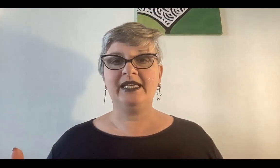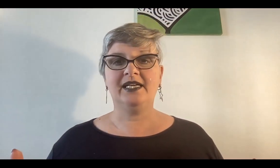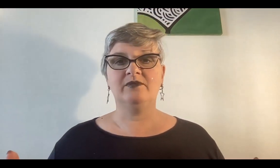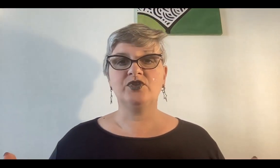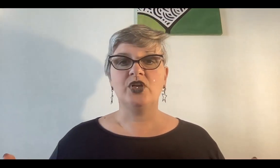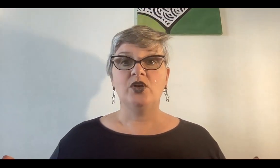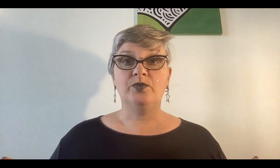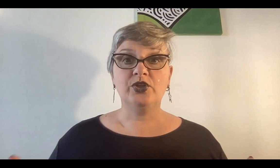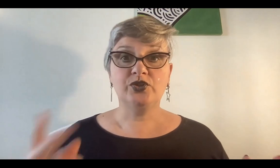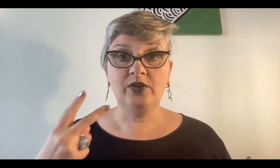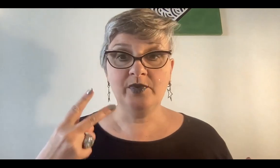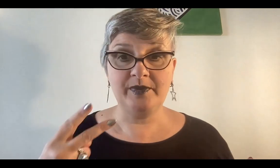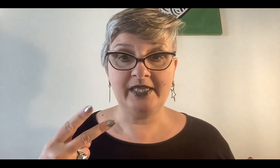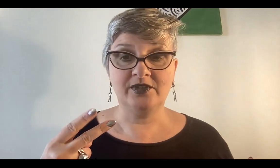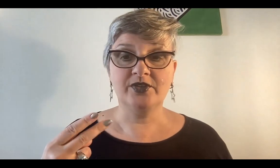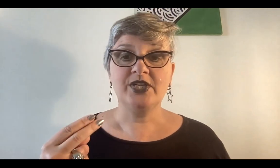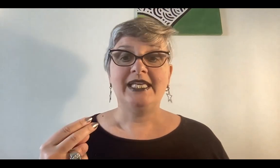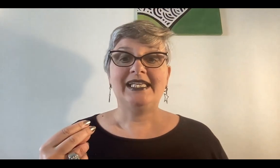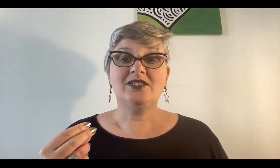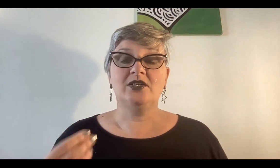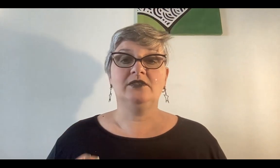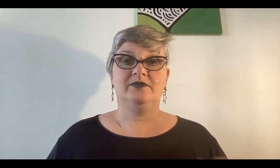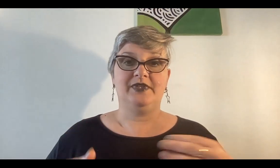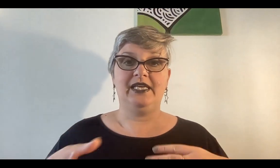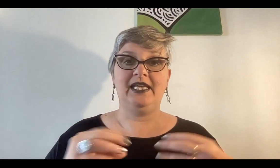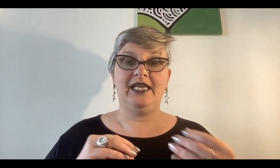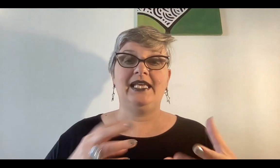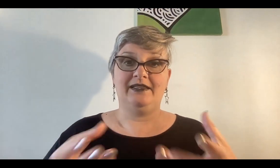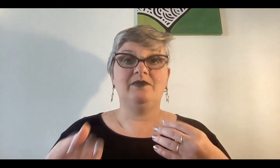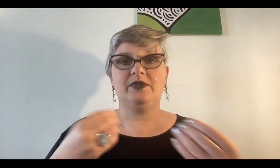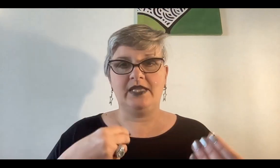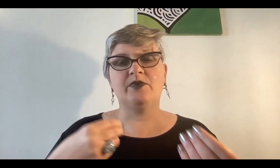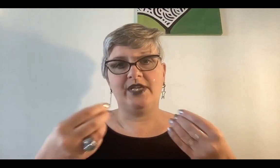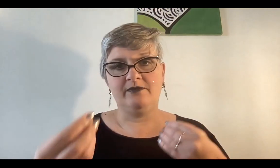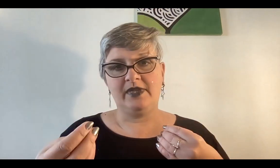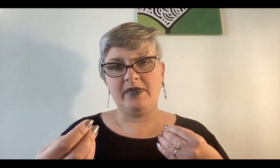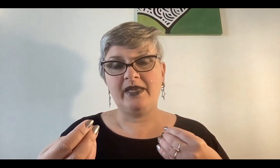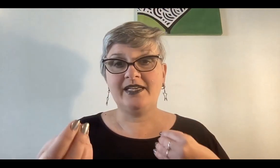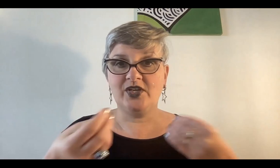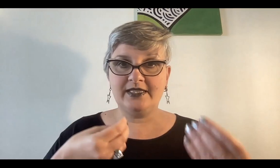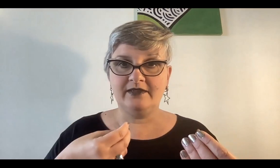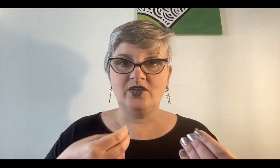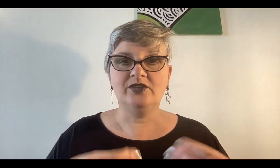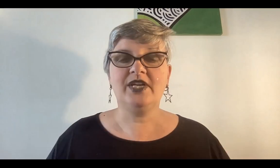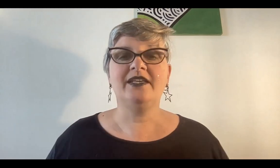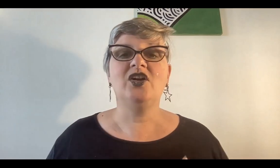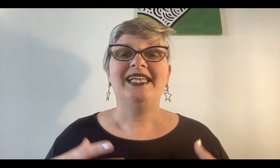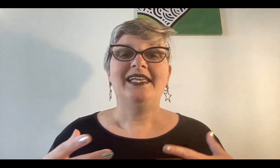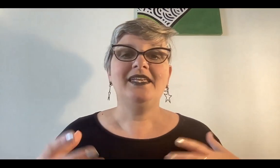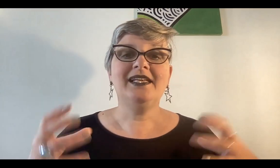manejamos por dos movimientos que son, digamos, en la misma dirección, en sentido contrario, y